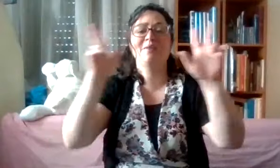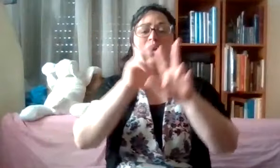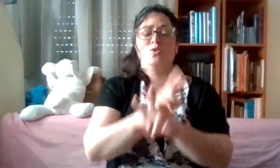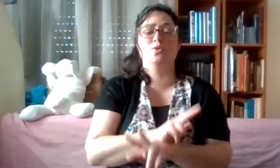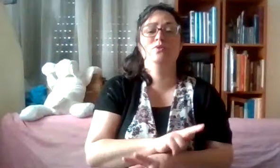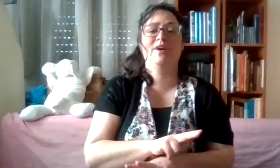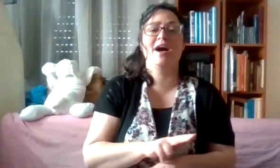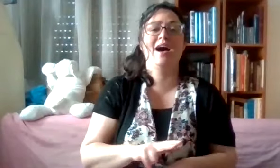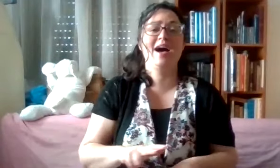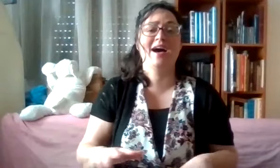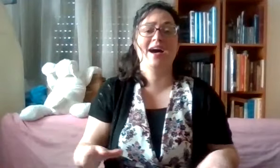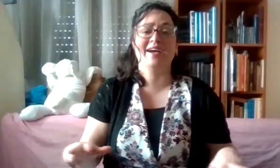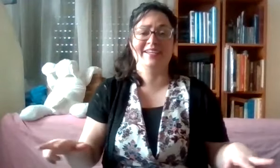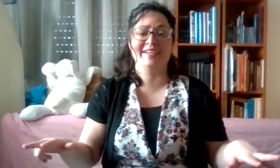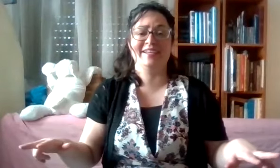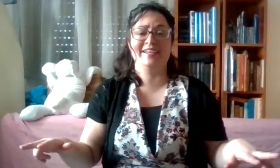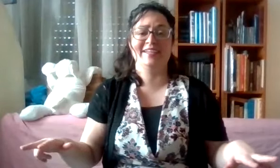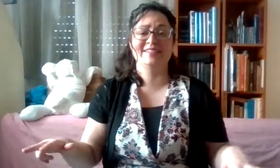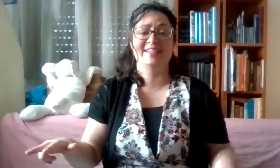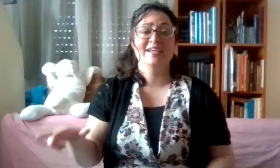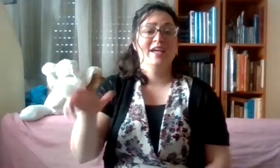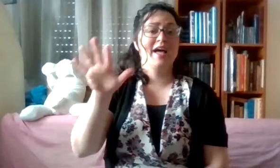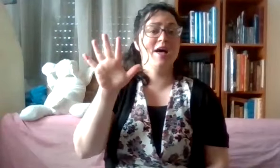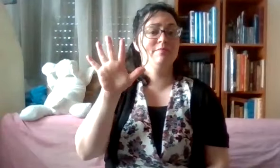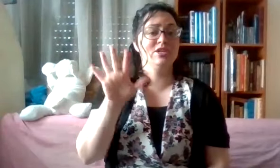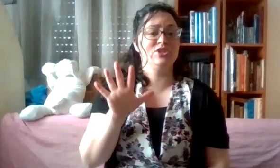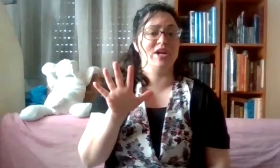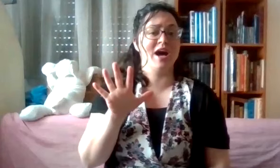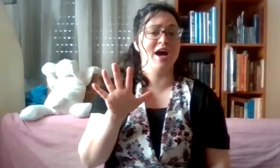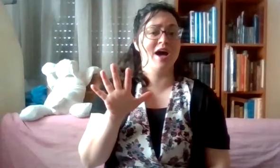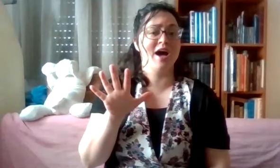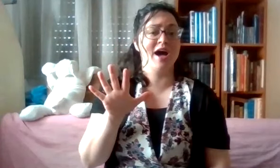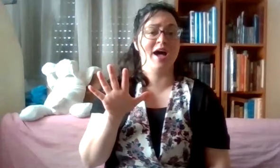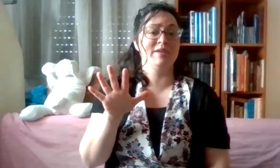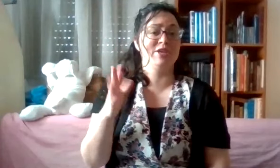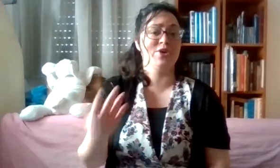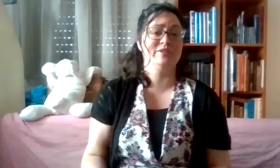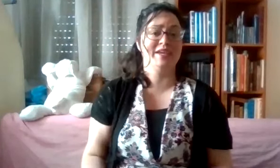שבשמיים ובארץ. חמישה מי יודע.